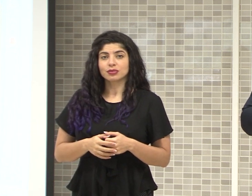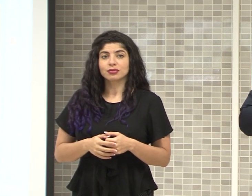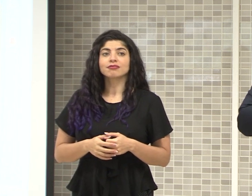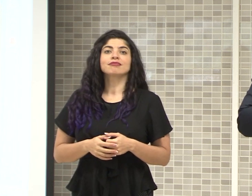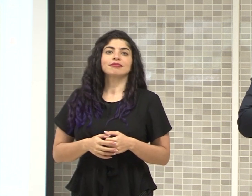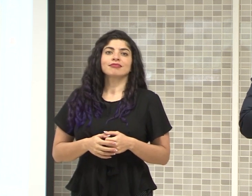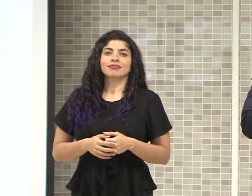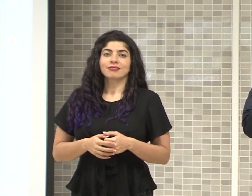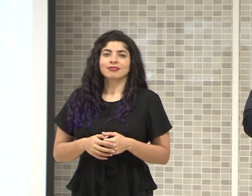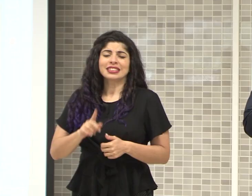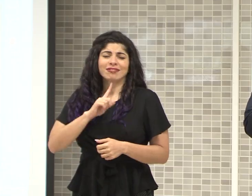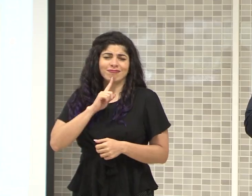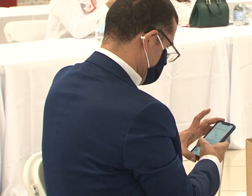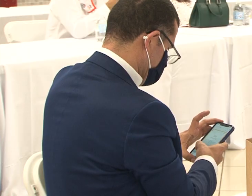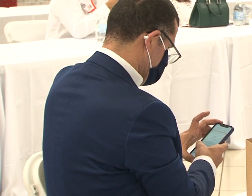Literalmente,